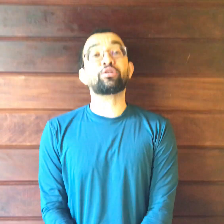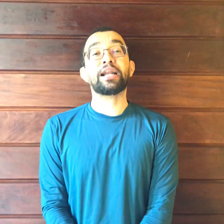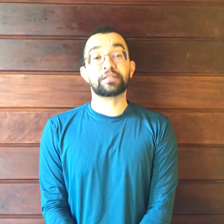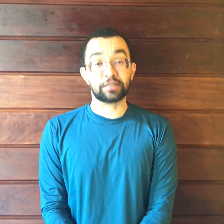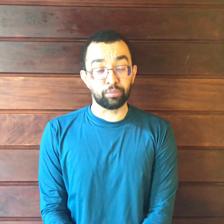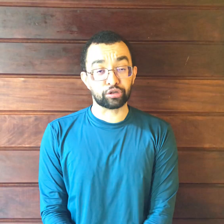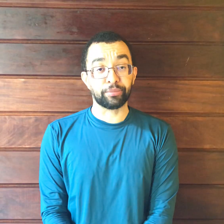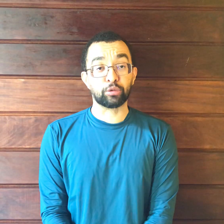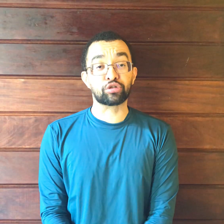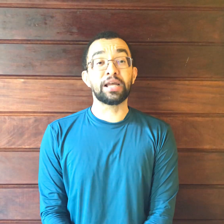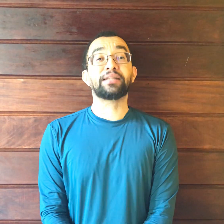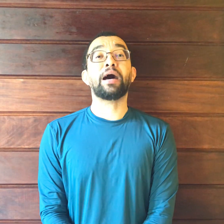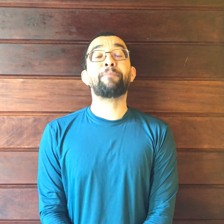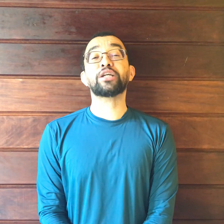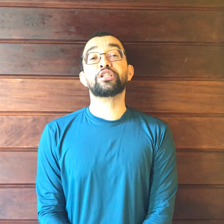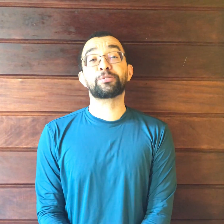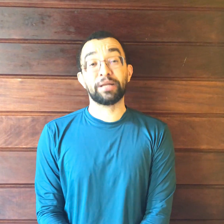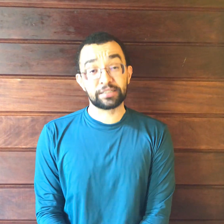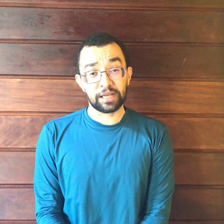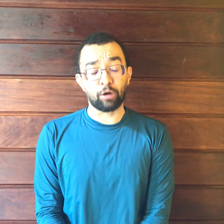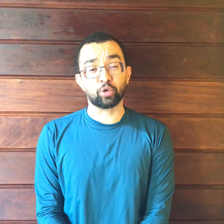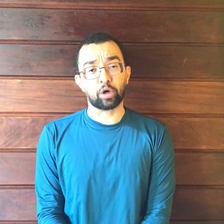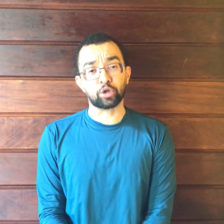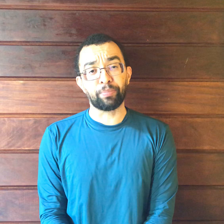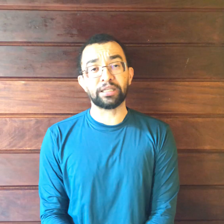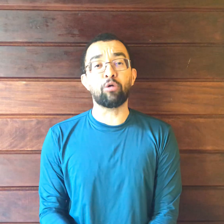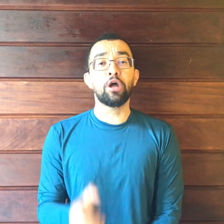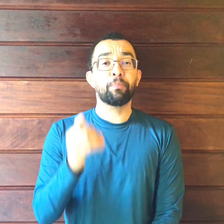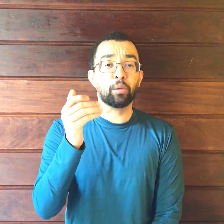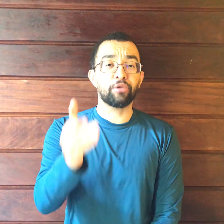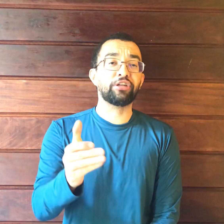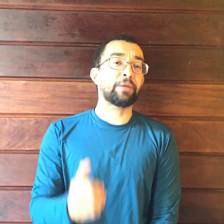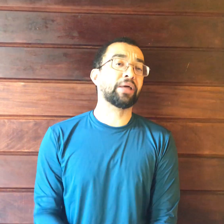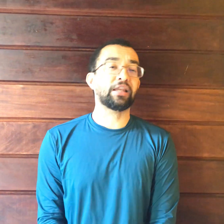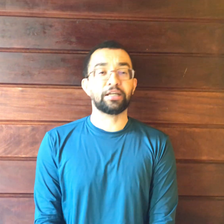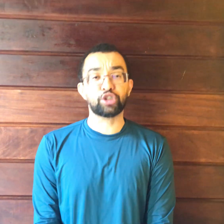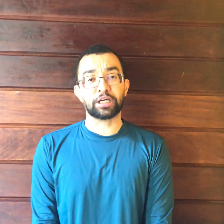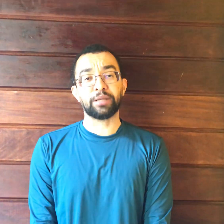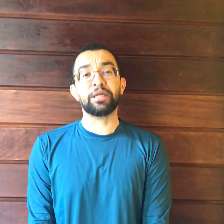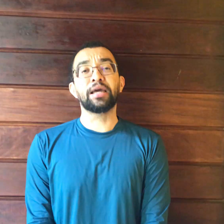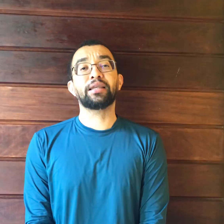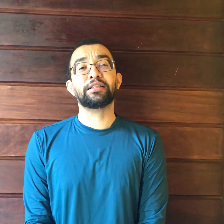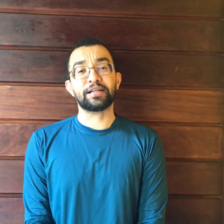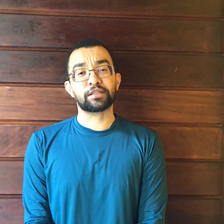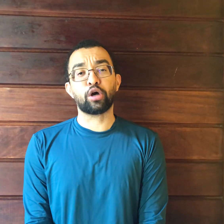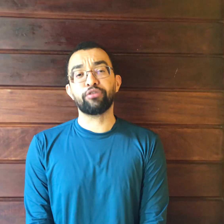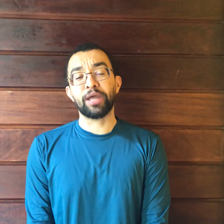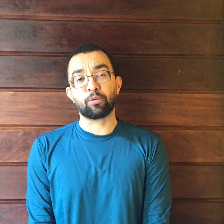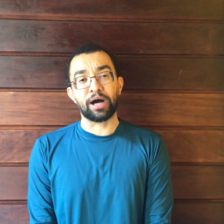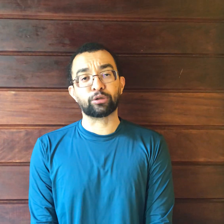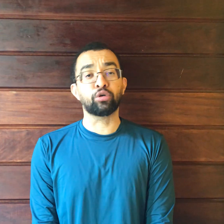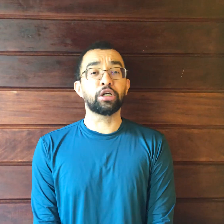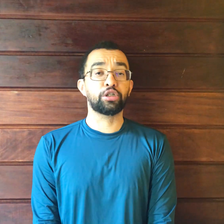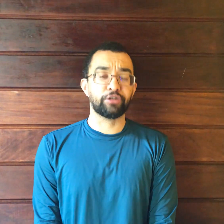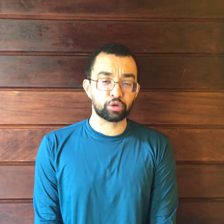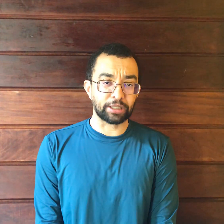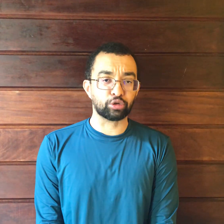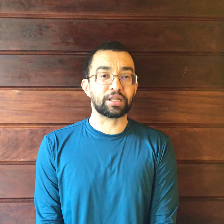alteração, meus amigos, da parte especial do Código Penal, promovida pela lei anticrime, lei 13.964, de 24 de